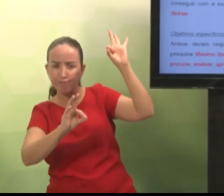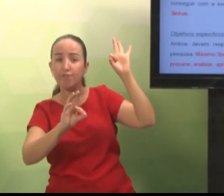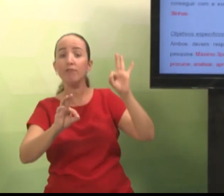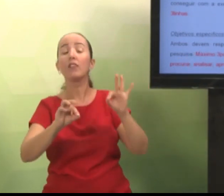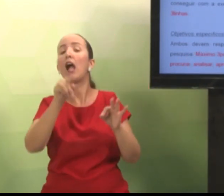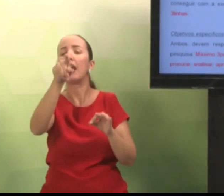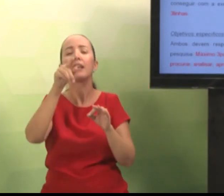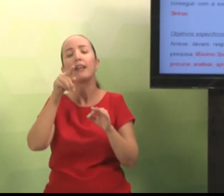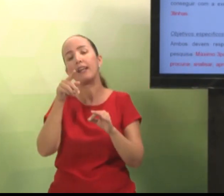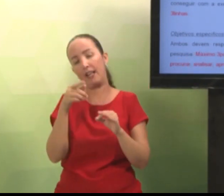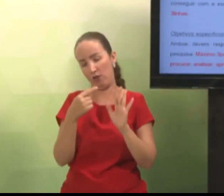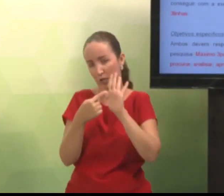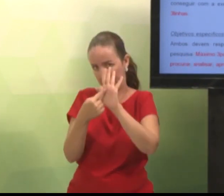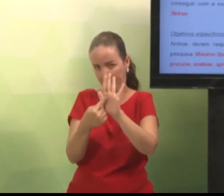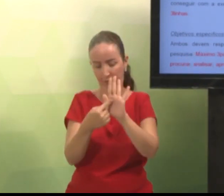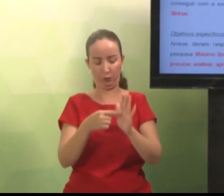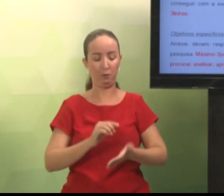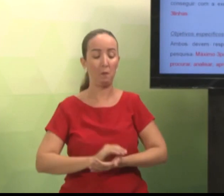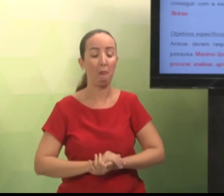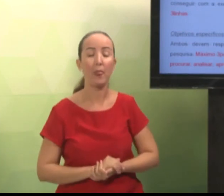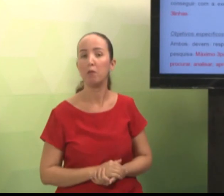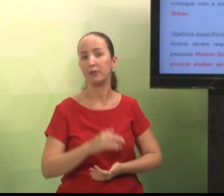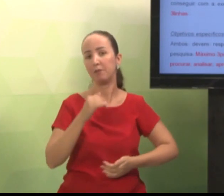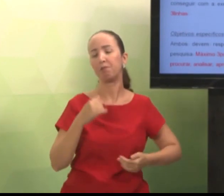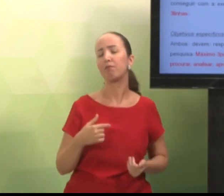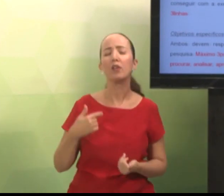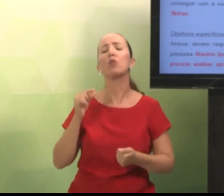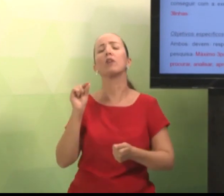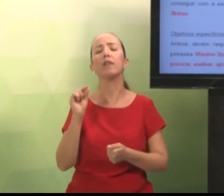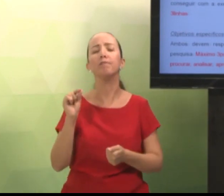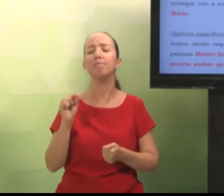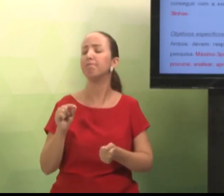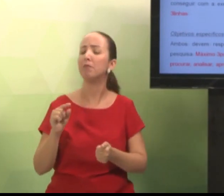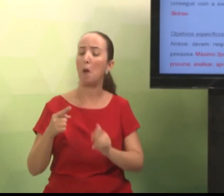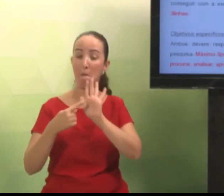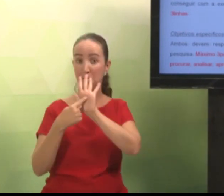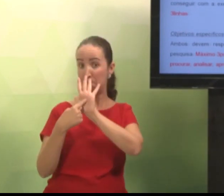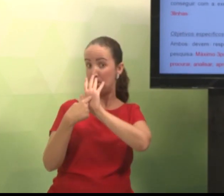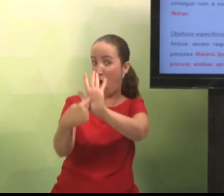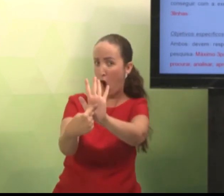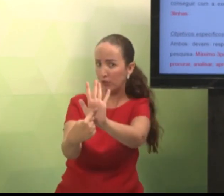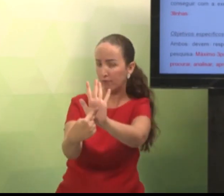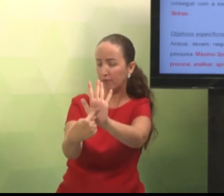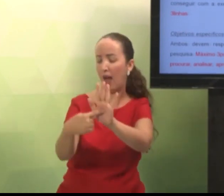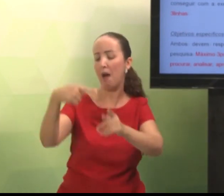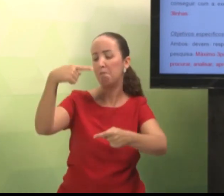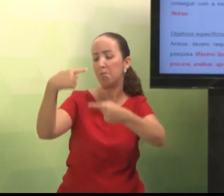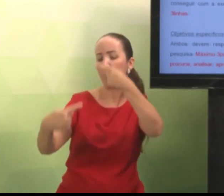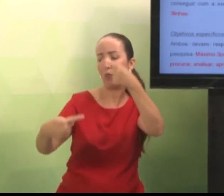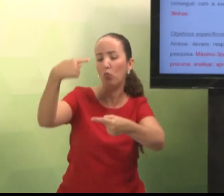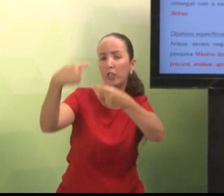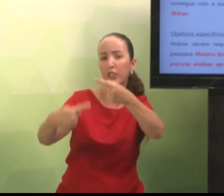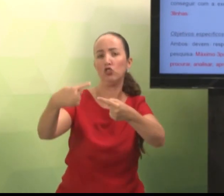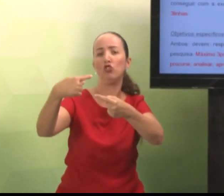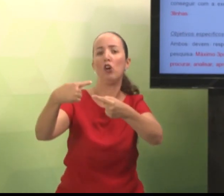Aqui temos alguns exemplos. Esses verbos têm que condizer com a minha pesquisa. Por exemplo.